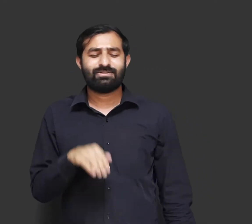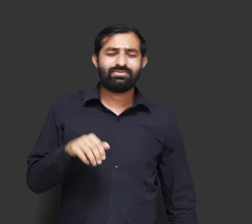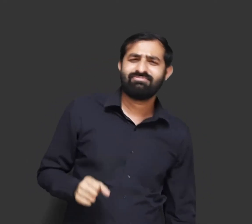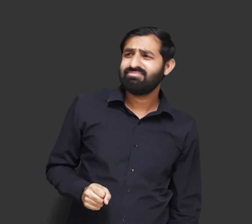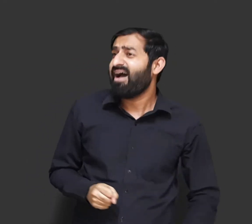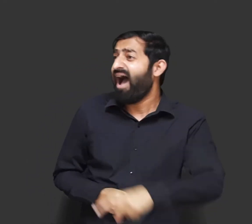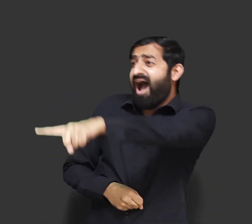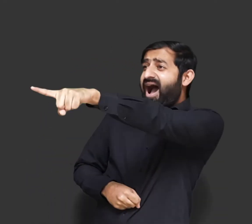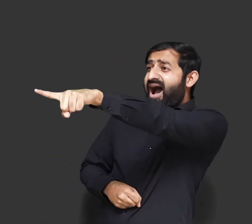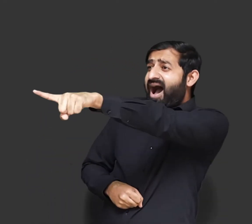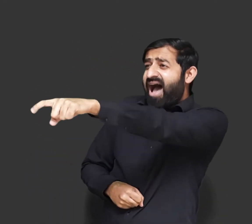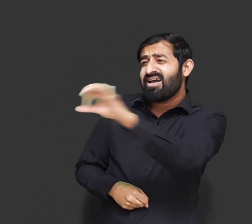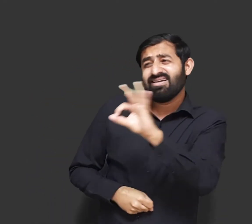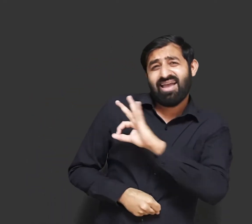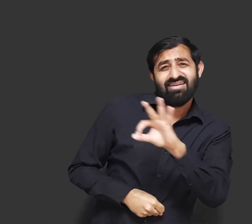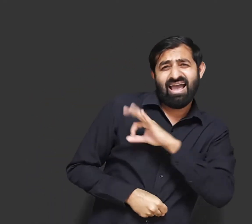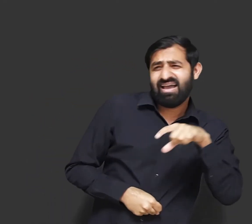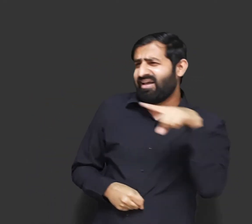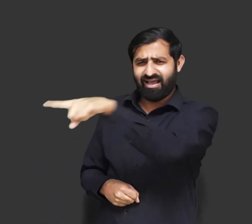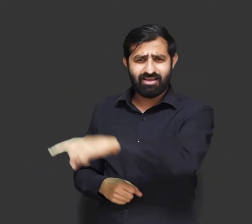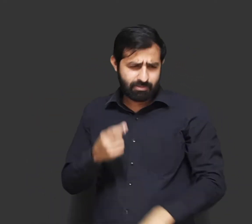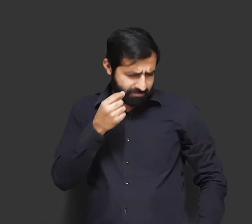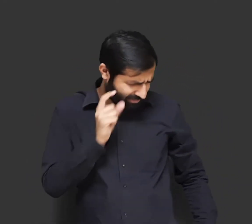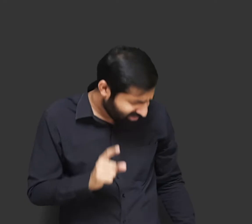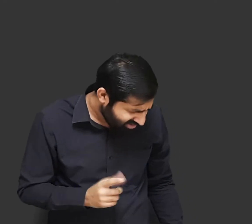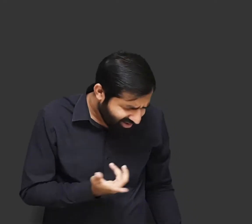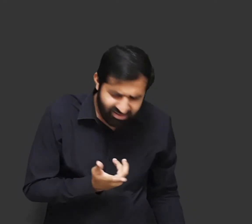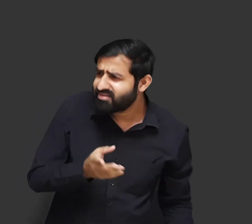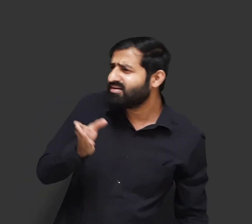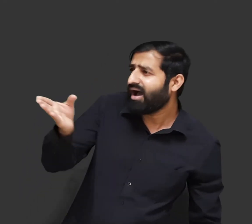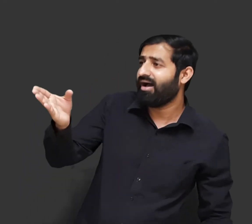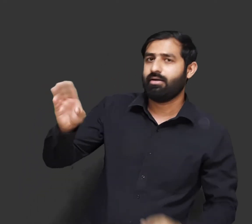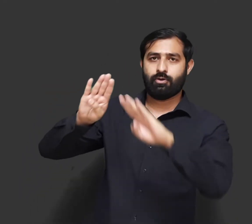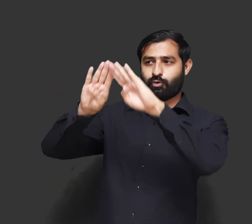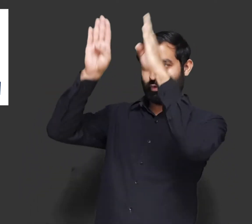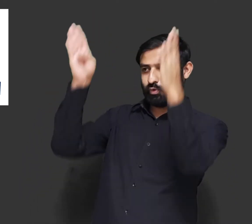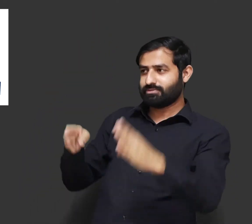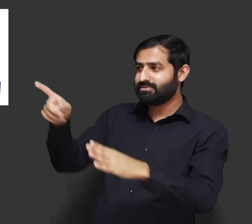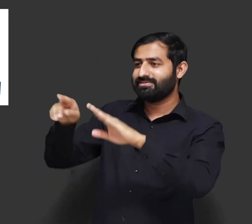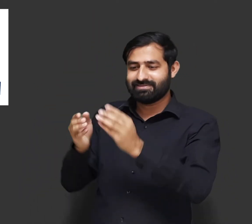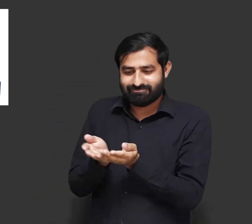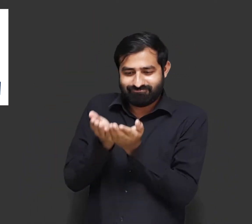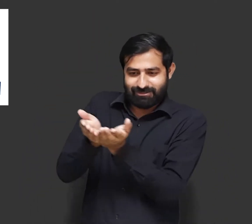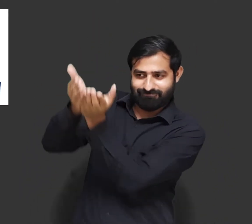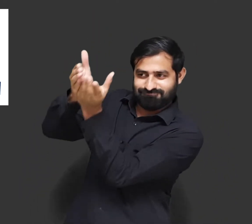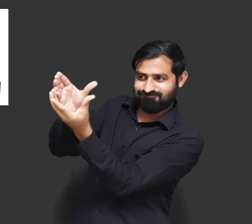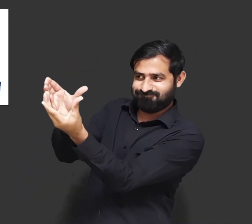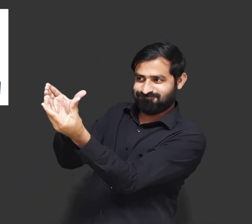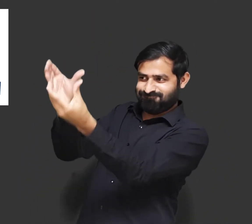दुकान में कुछ दिखाई दिया, उसने अपने पिता से कहा, मुझे ये चाहिए, मुझे बहुत पसंद है, पिता ने कहा, क्या चाहिए, बेटे ने कहा,